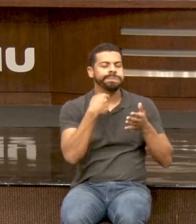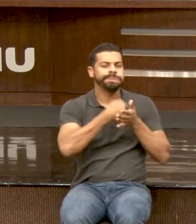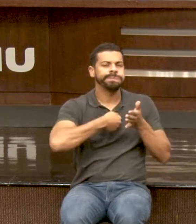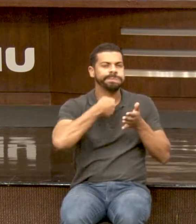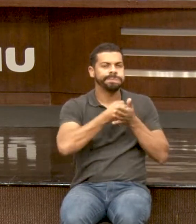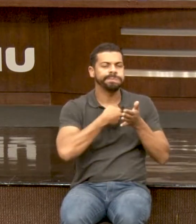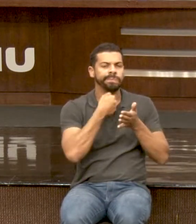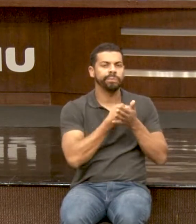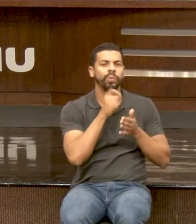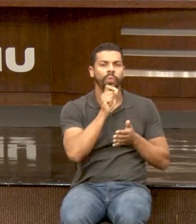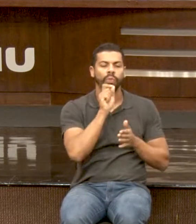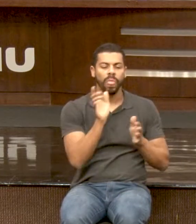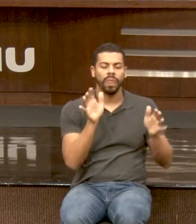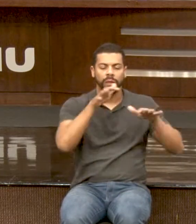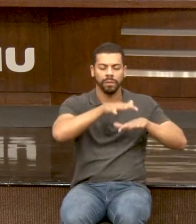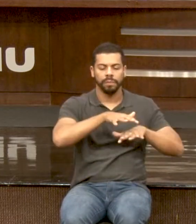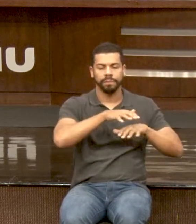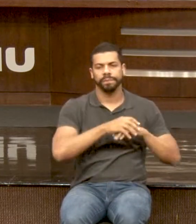exclusão.